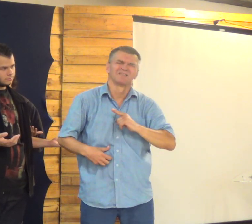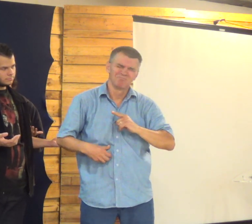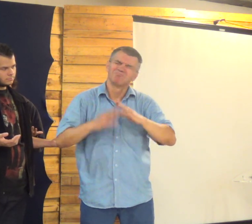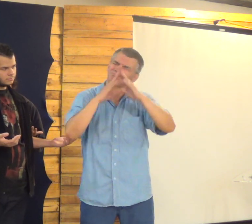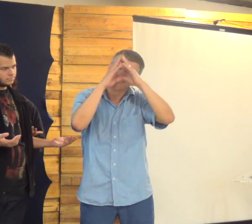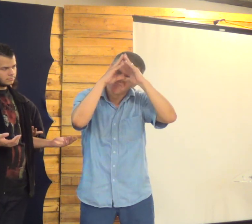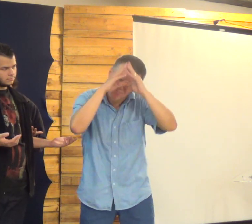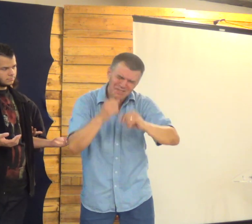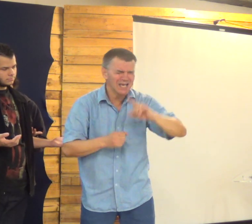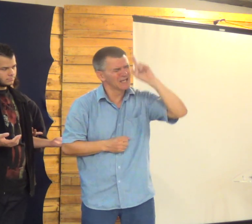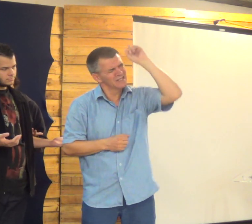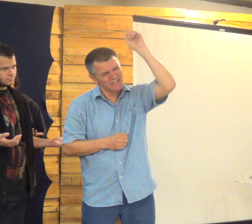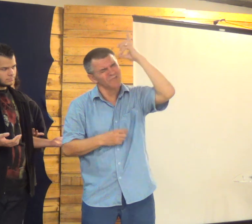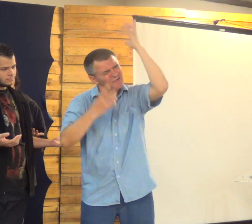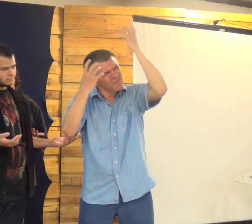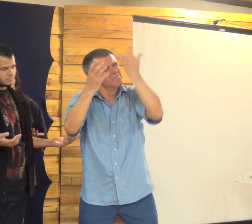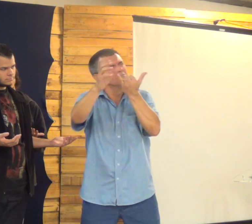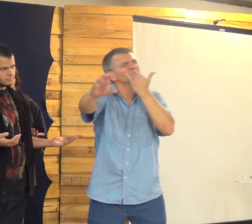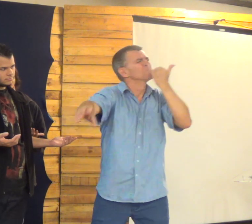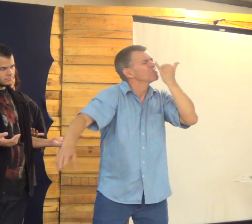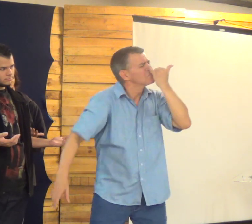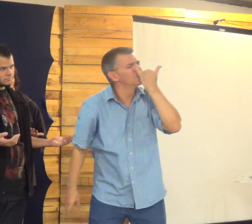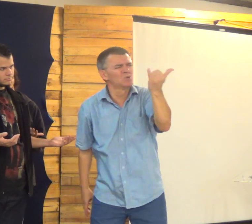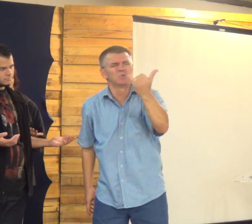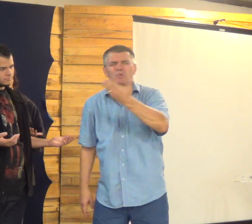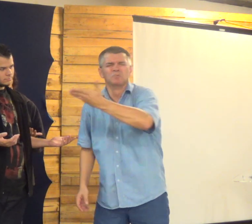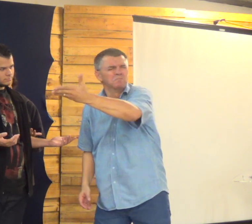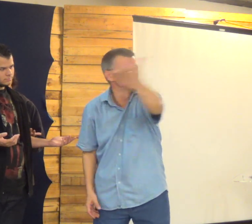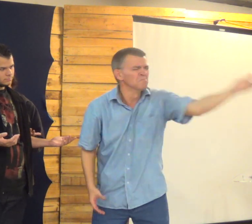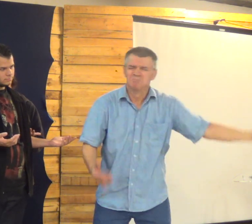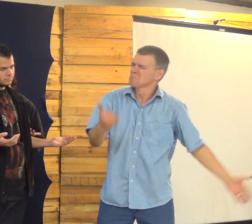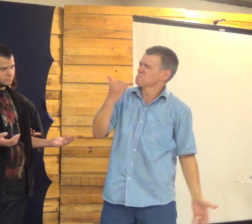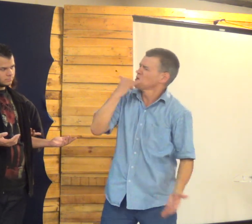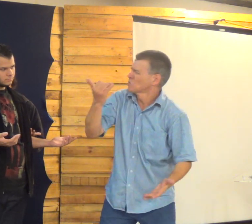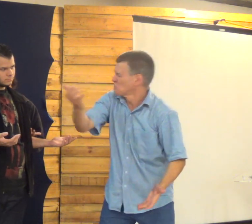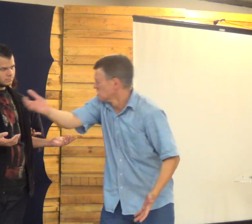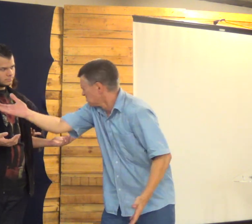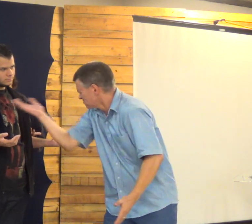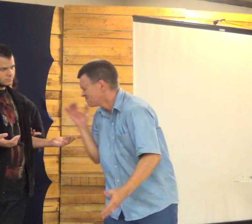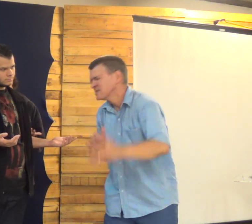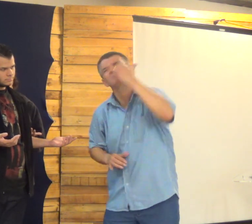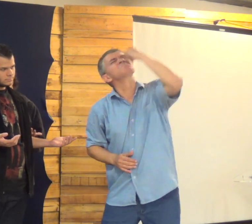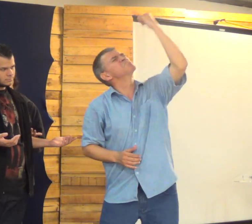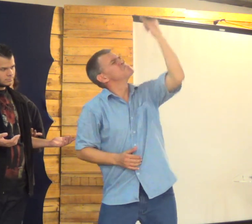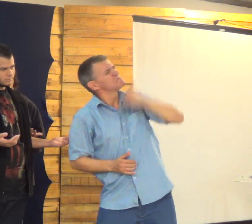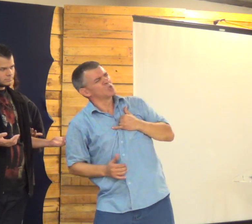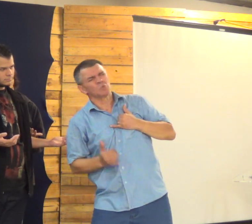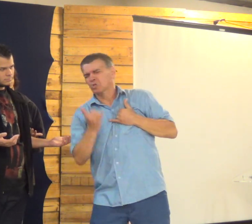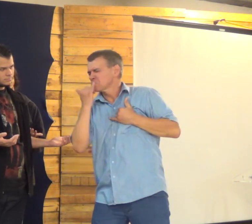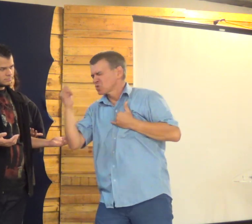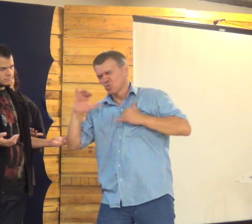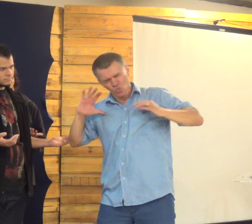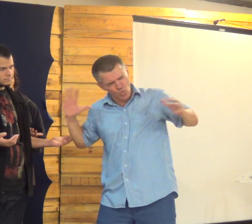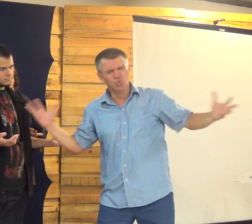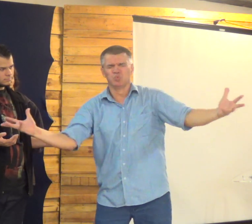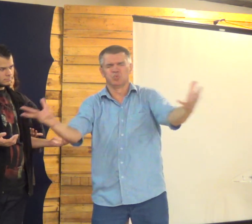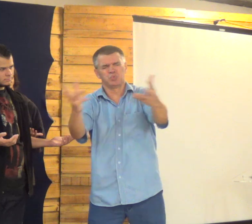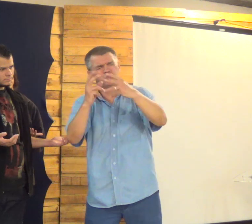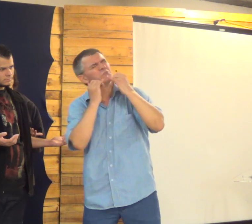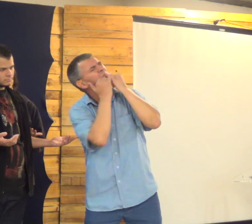Viva Eu posso que o Senhor Cure, Senhor Perdoe as pessoas Que estão aqui Tanto que estão ali Aqui As pessoas